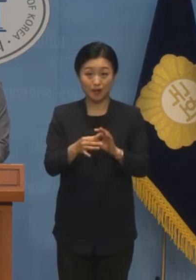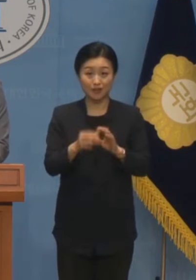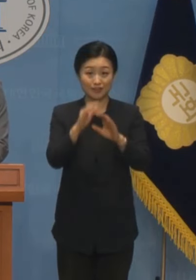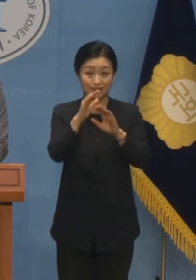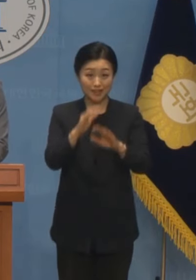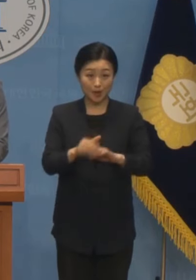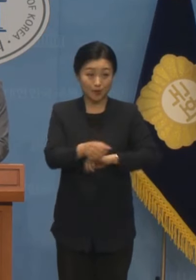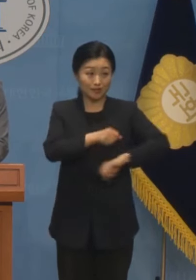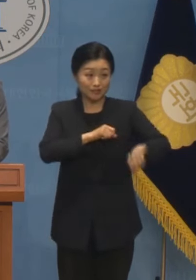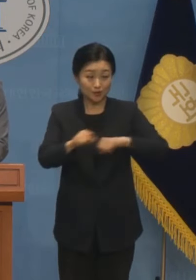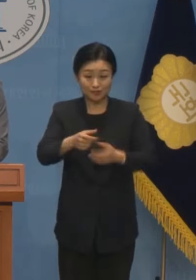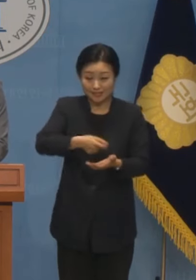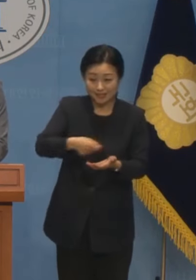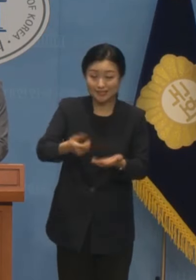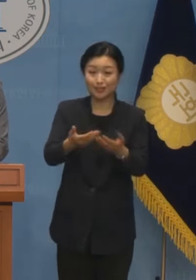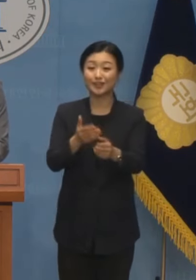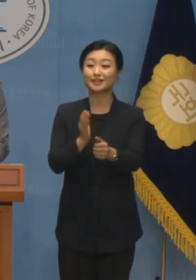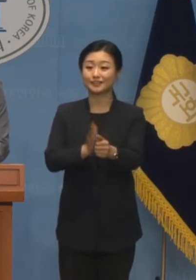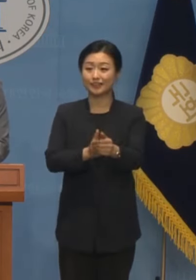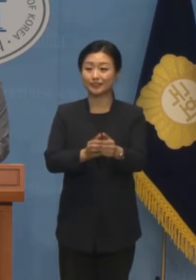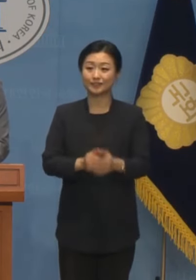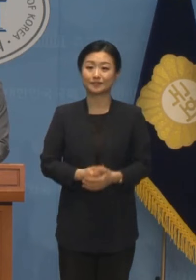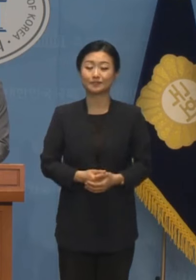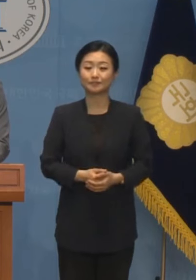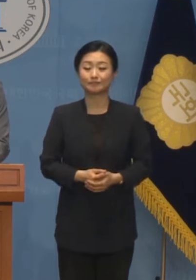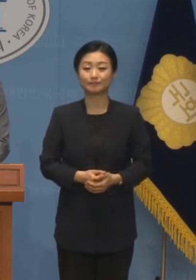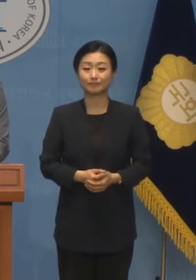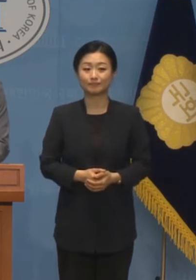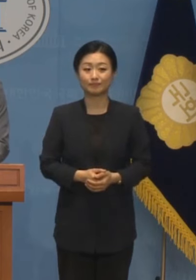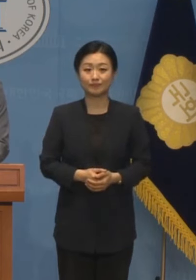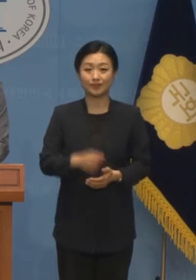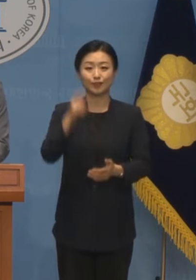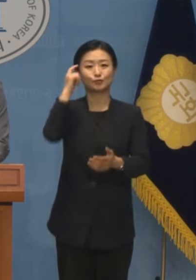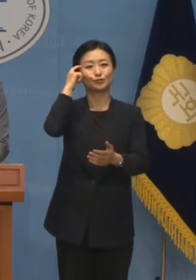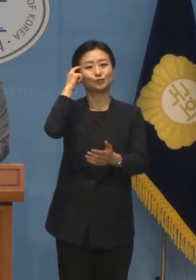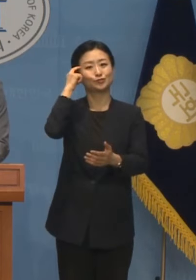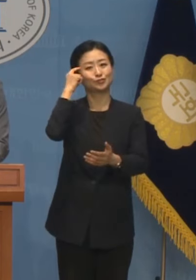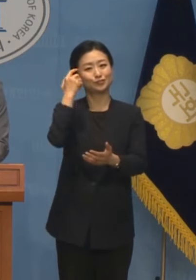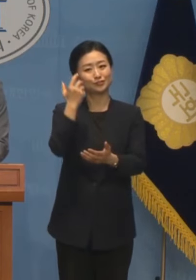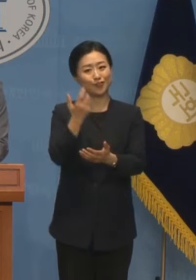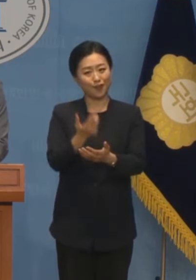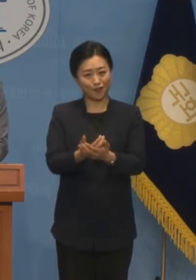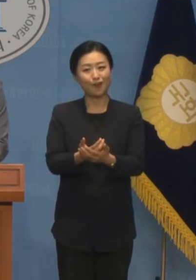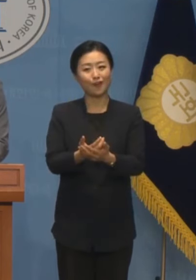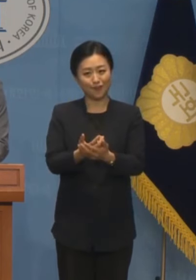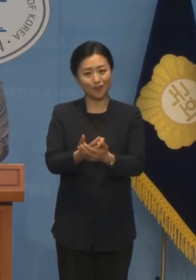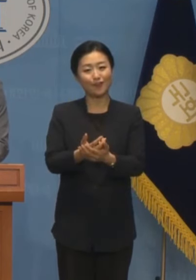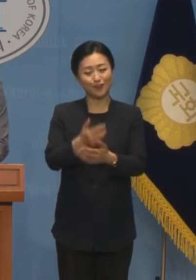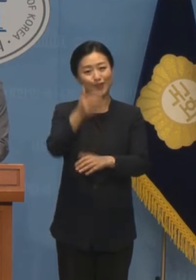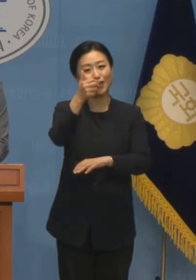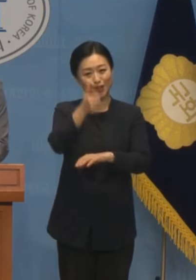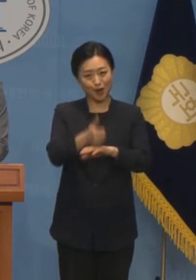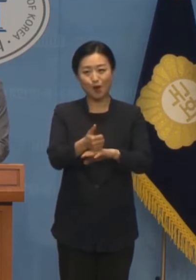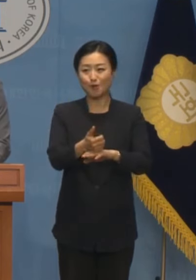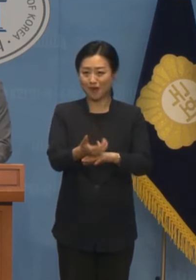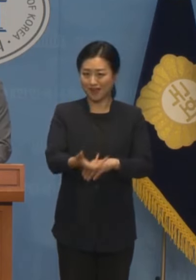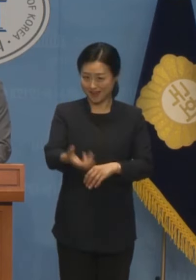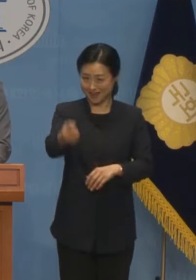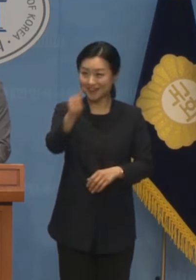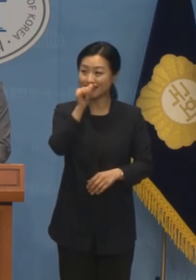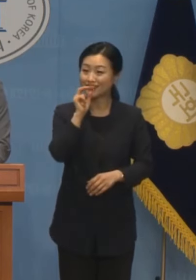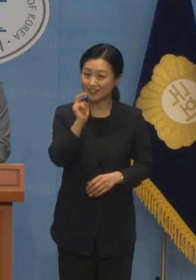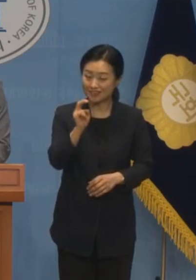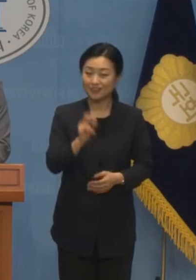적극적인 취재를 요청드립니다 아마 충격적인 또 흥미로운 결과를 얻으시리라 확신합니다